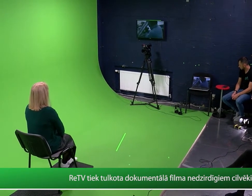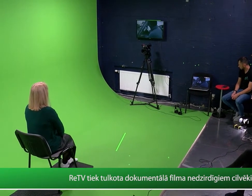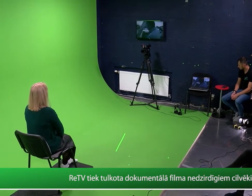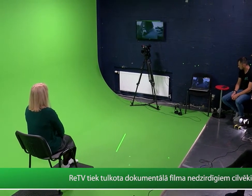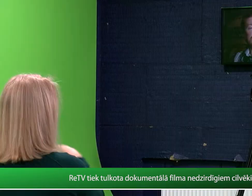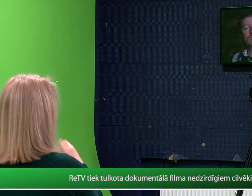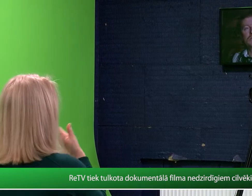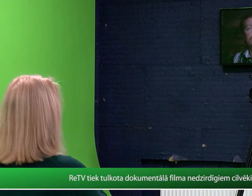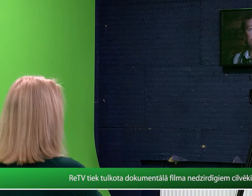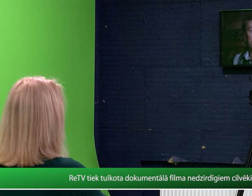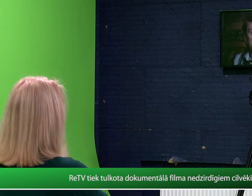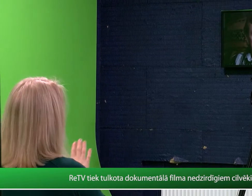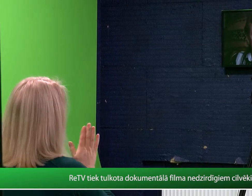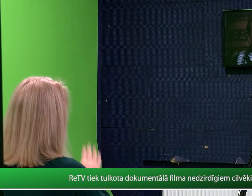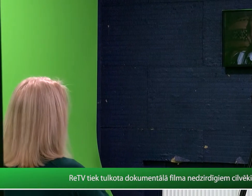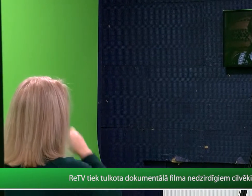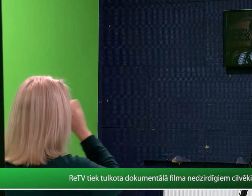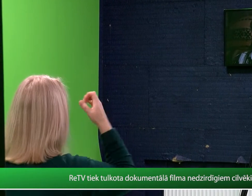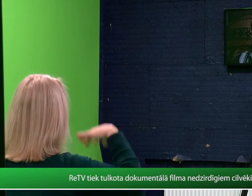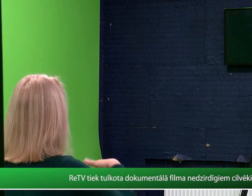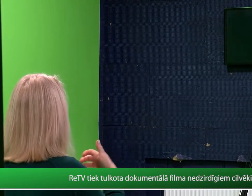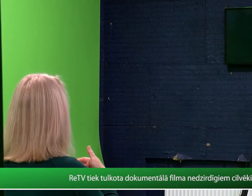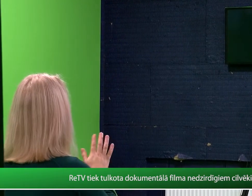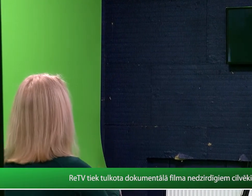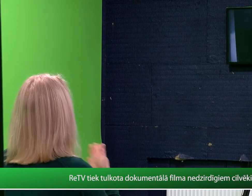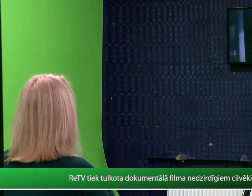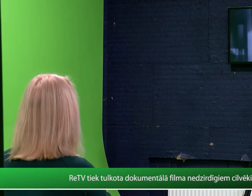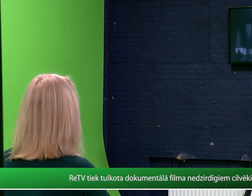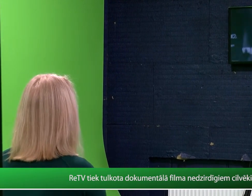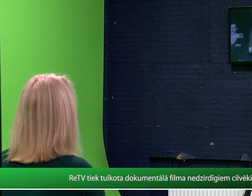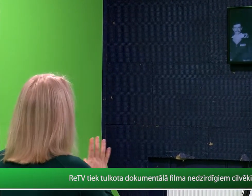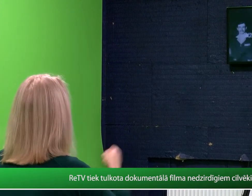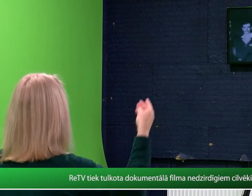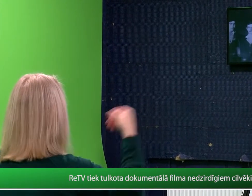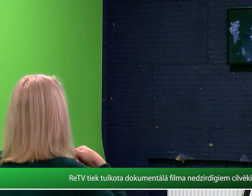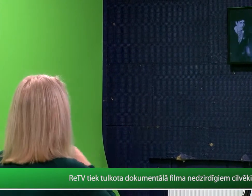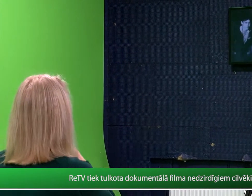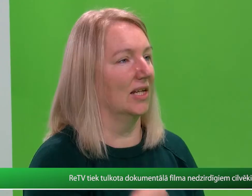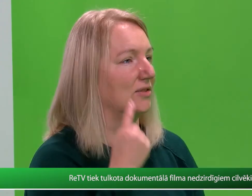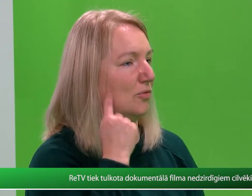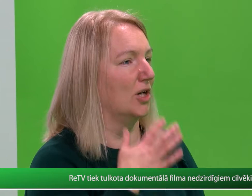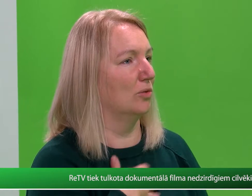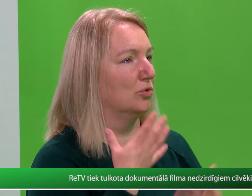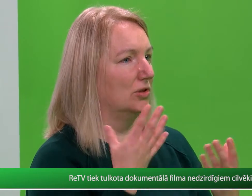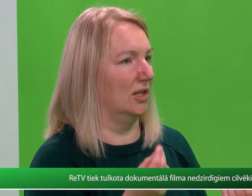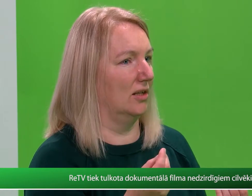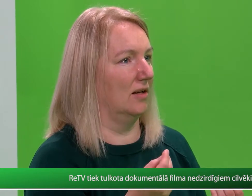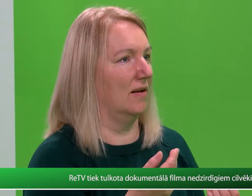pārstāvjiem, lai aktualizētu šo jautājumu, kā arī, lai runātu par dažādu kultūras pasākumu pieejamību personām ar dzirdes traucējumiem.